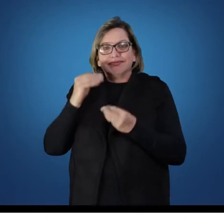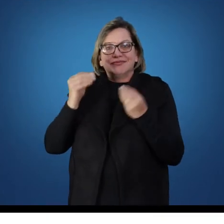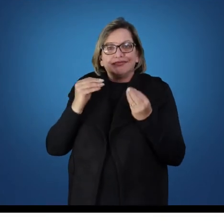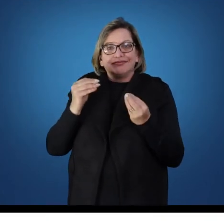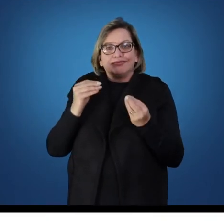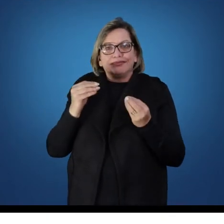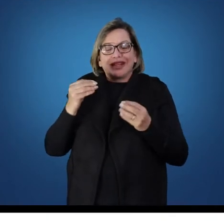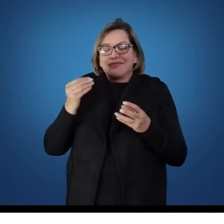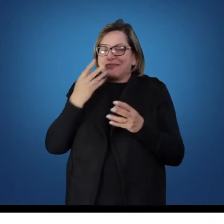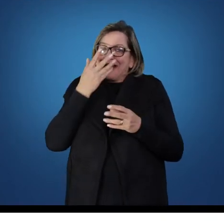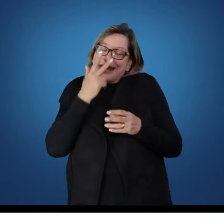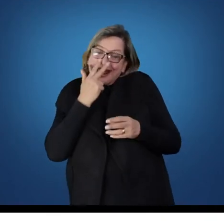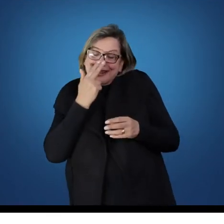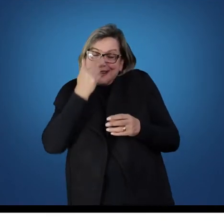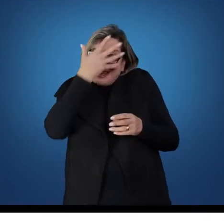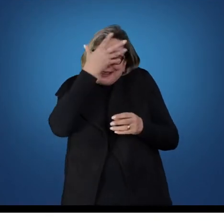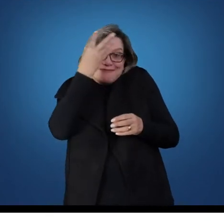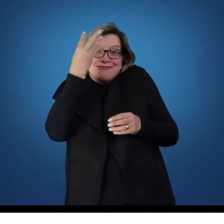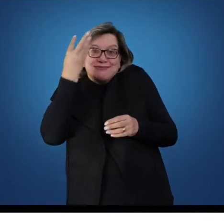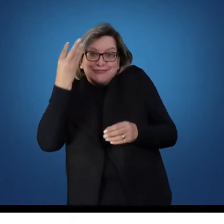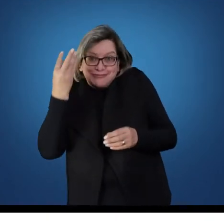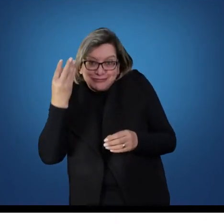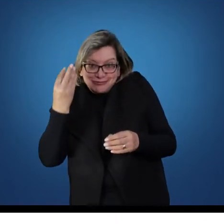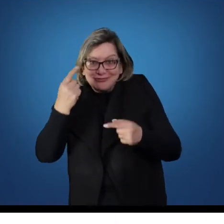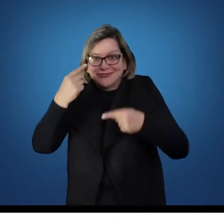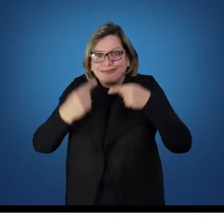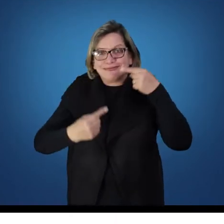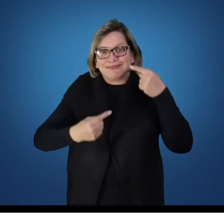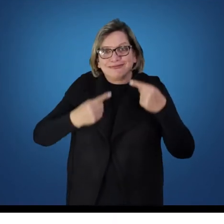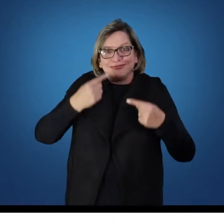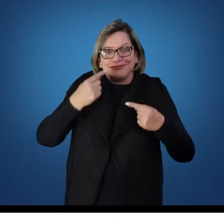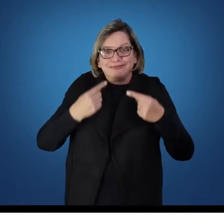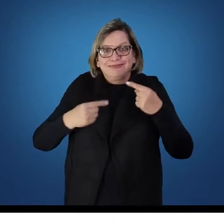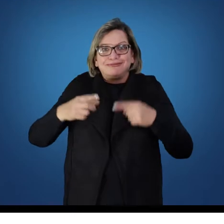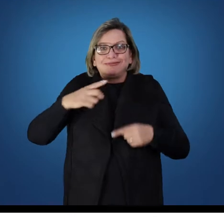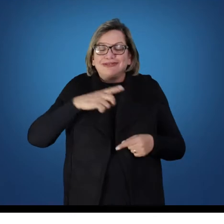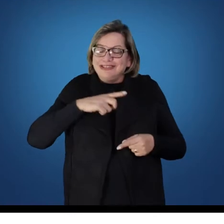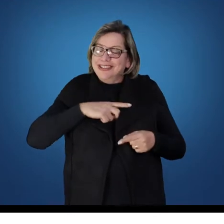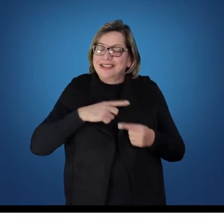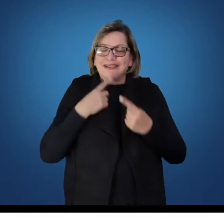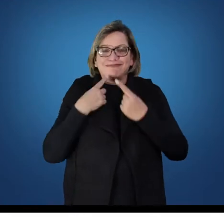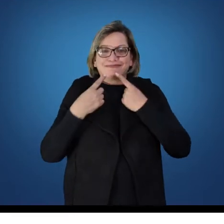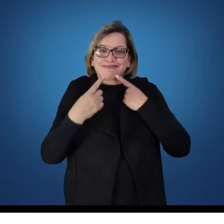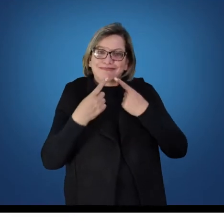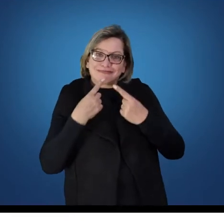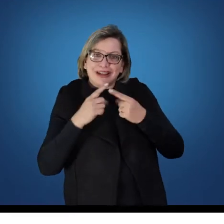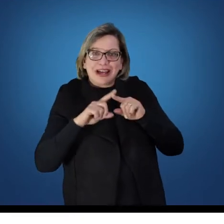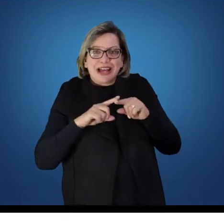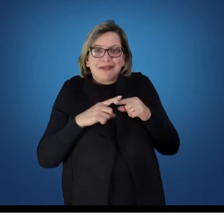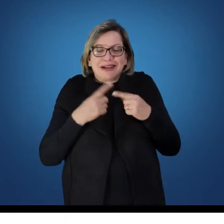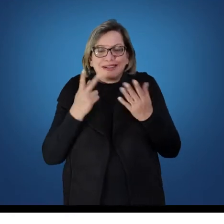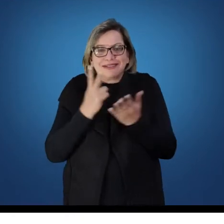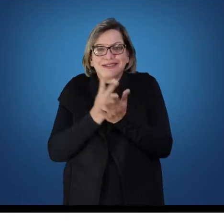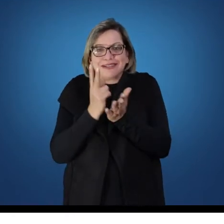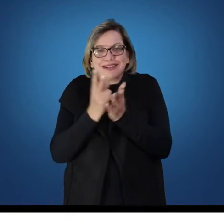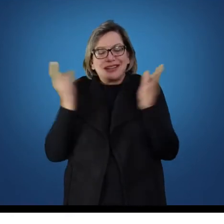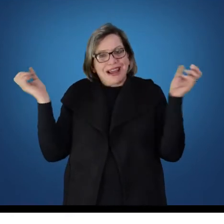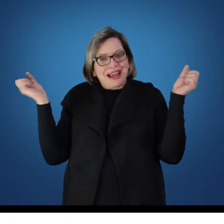esquecida por parte dos políticos, havia algumas discussões, mas ela era muito voltada ainda para a questão do